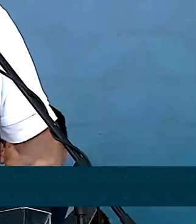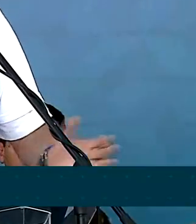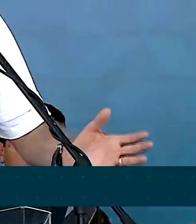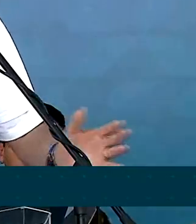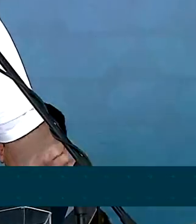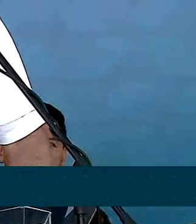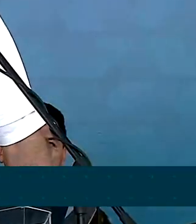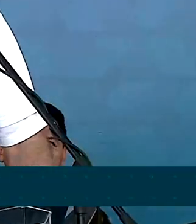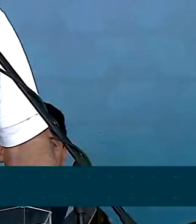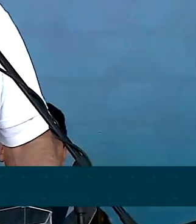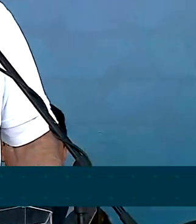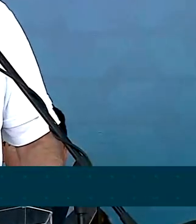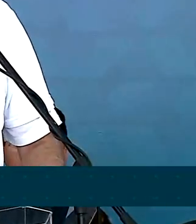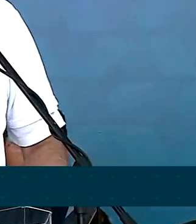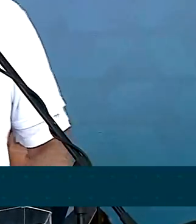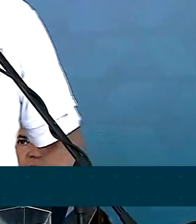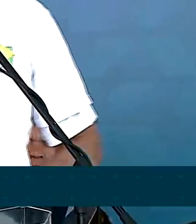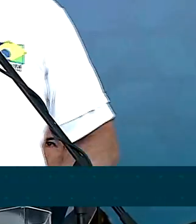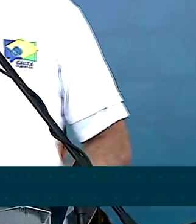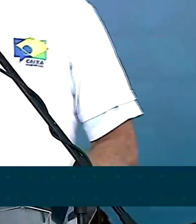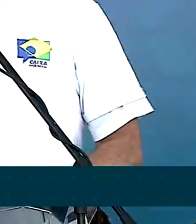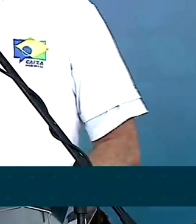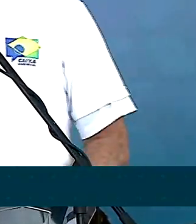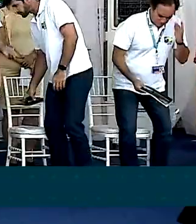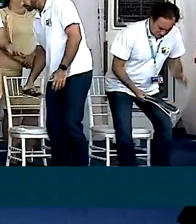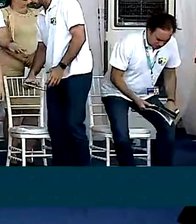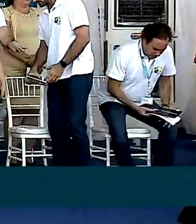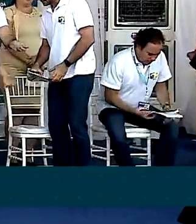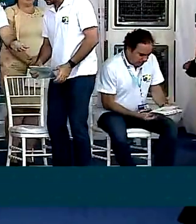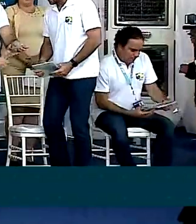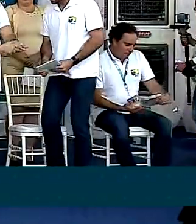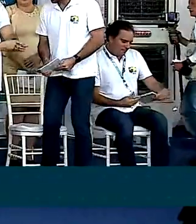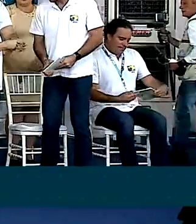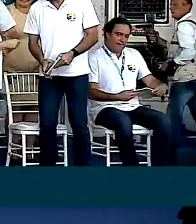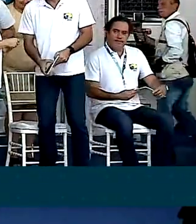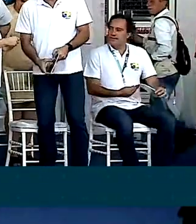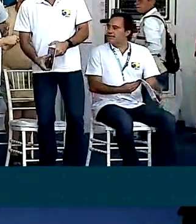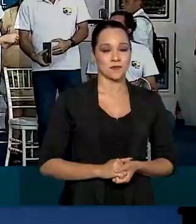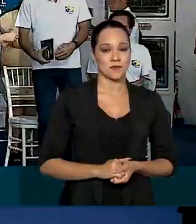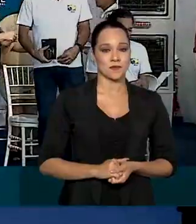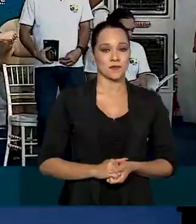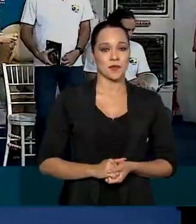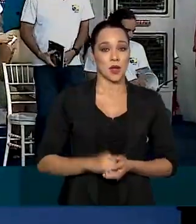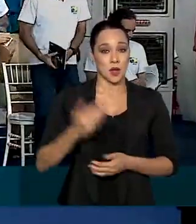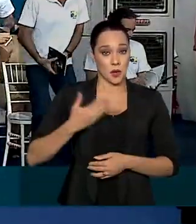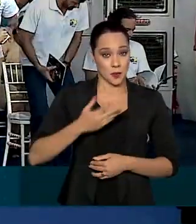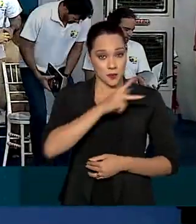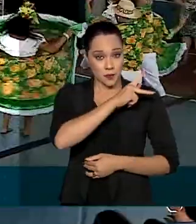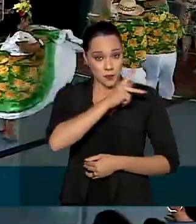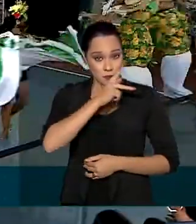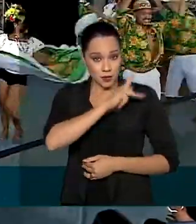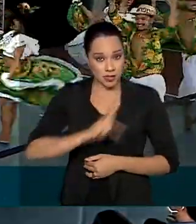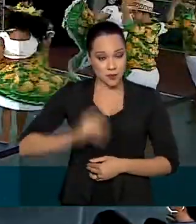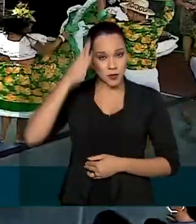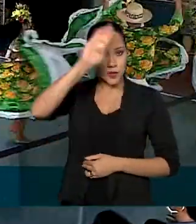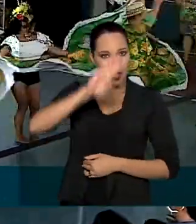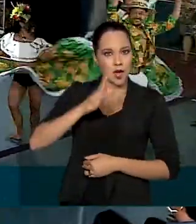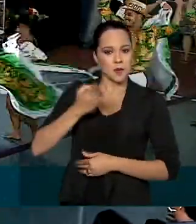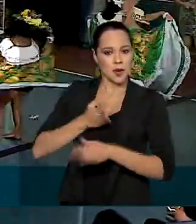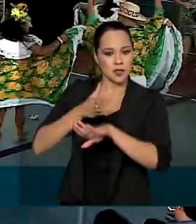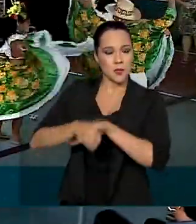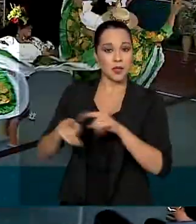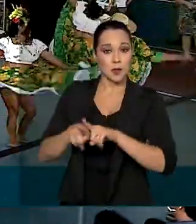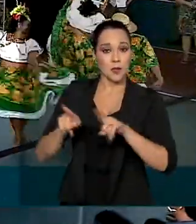de mais uma família do auxílio emergencial. Bolsonaro ainda participou da divulgação das ações do programa